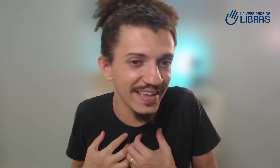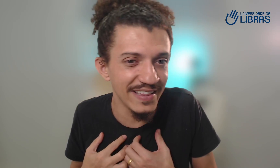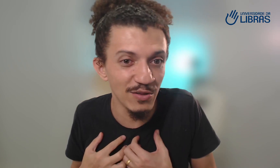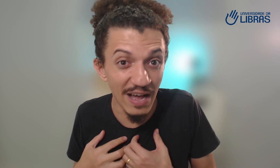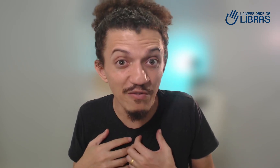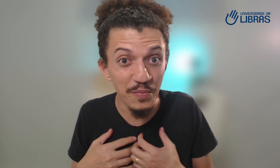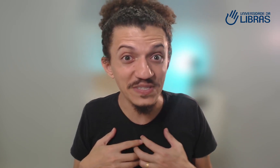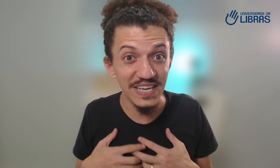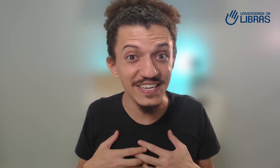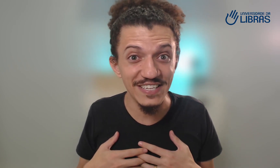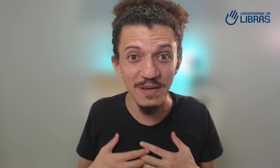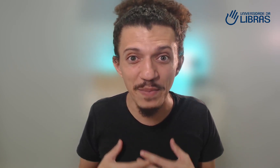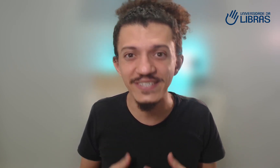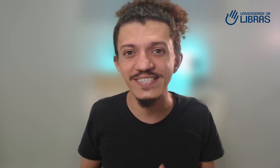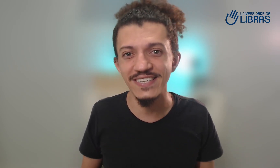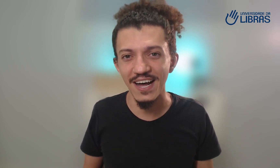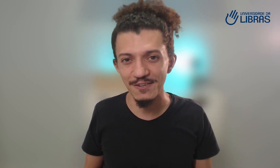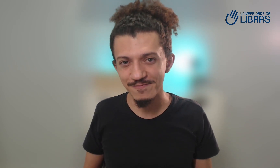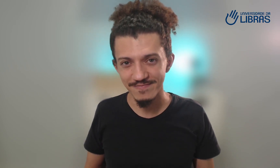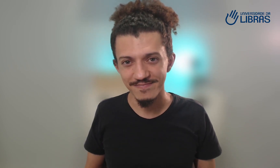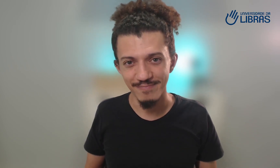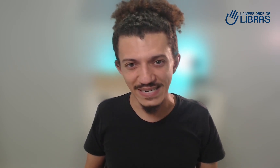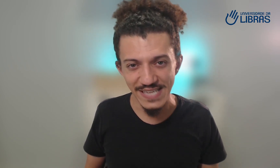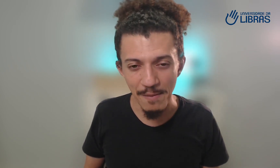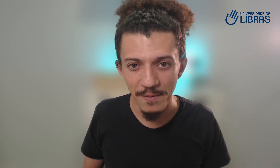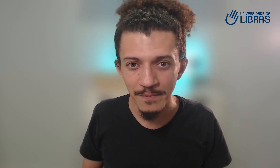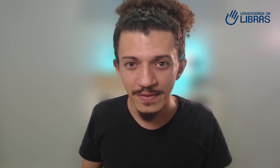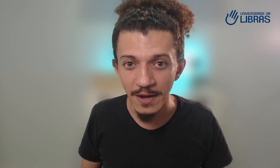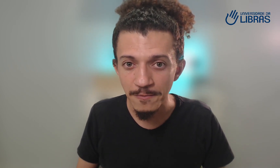ainda eu estava no processo ainda de aprendizado percebe? então